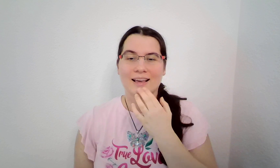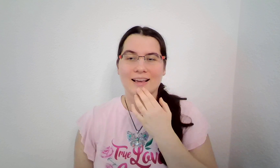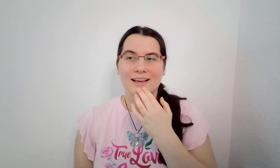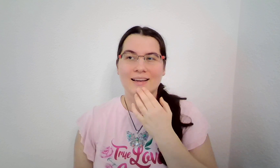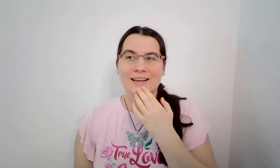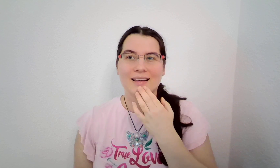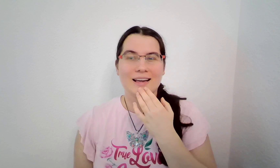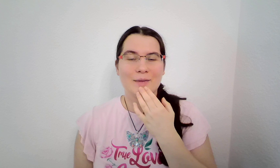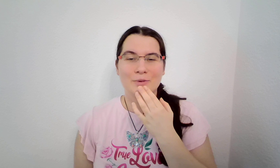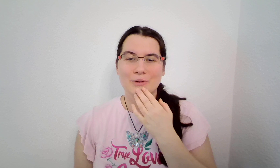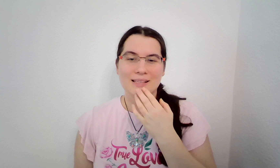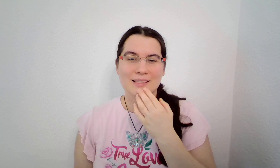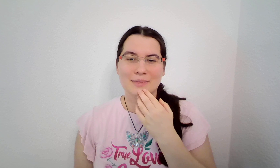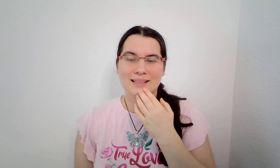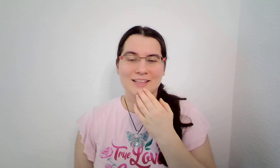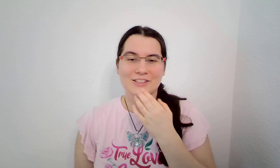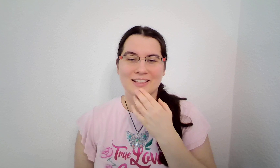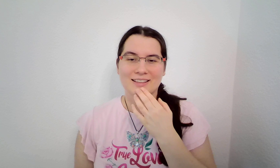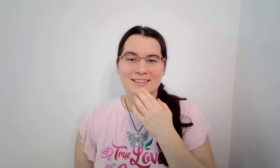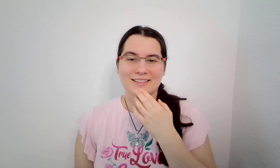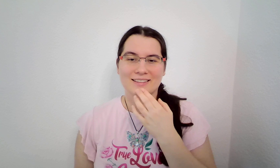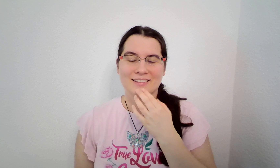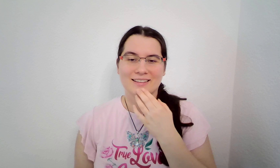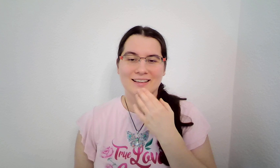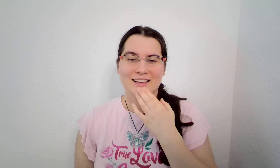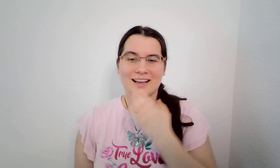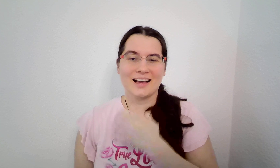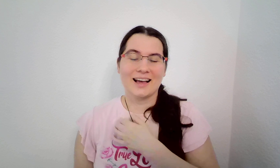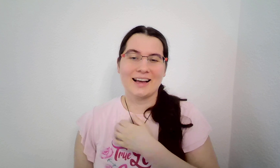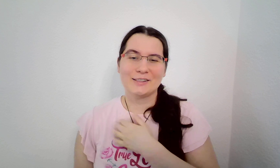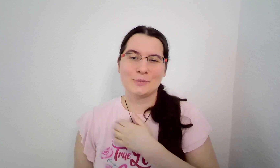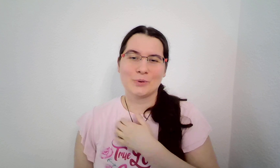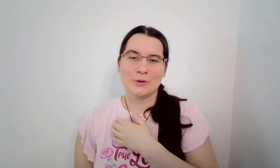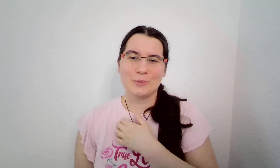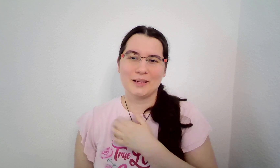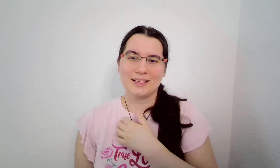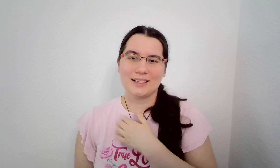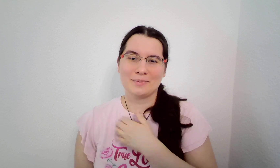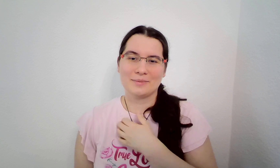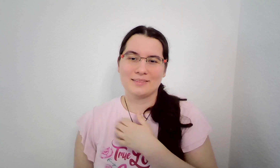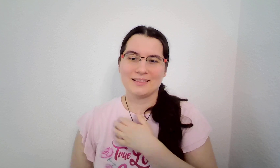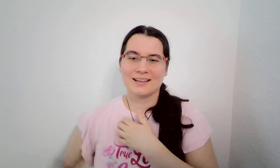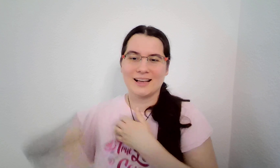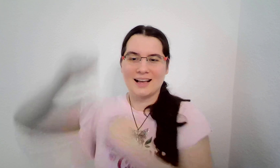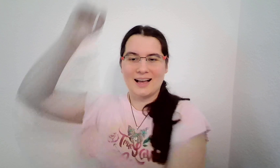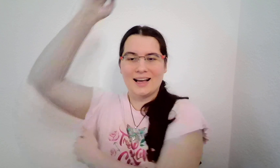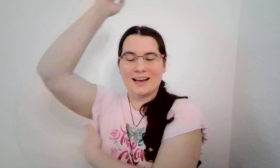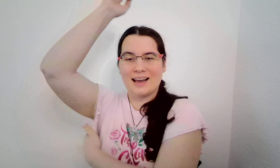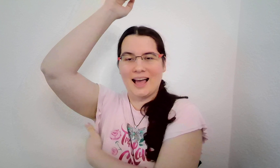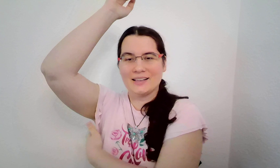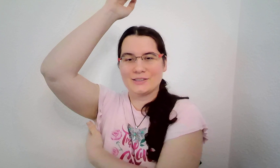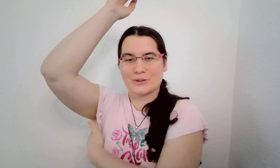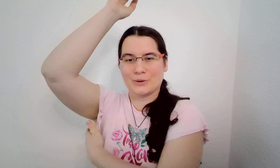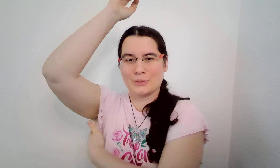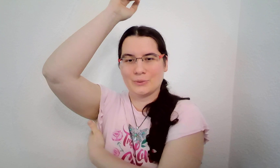nebudu na sebe tlačit, ale s pochopením, láskou,